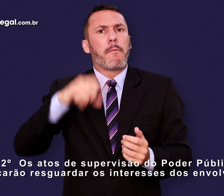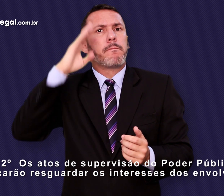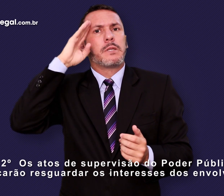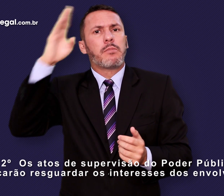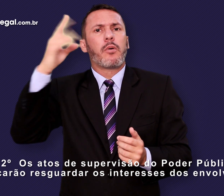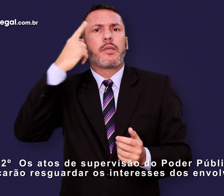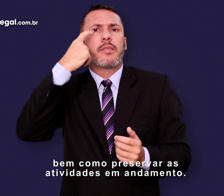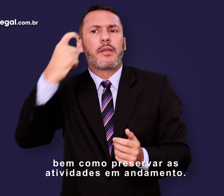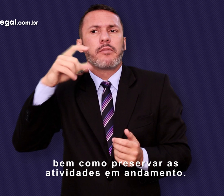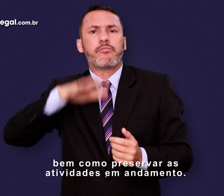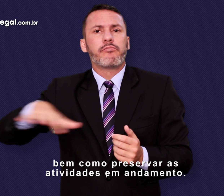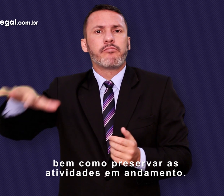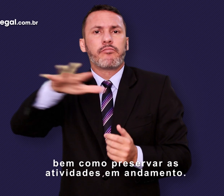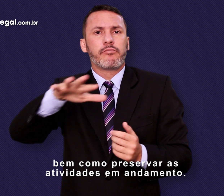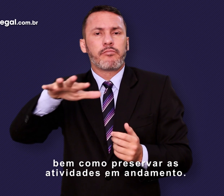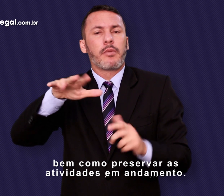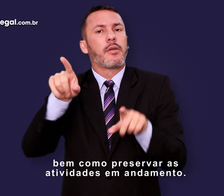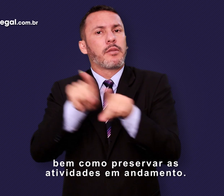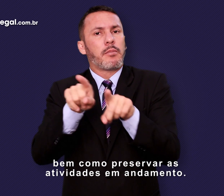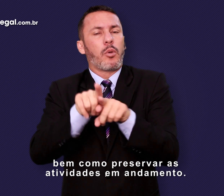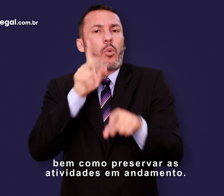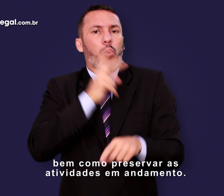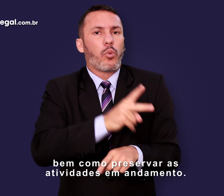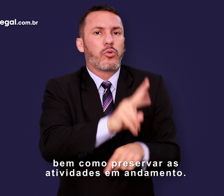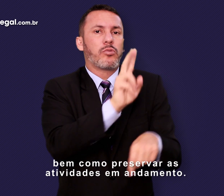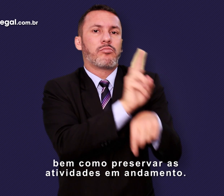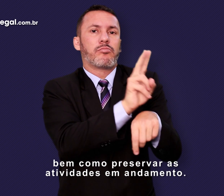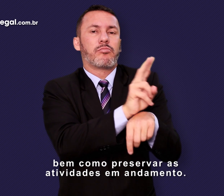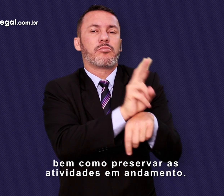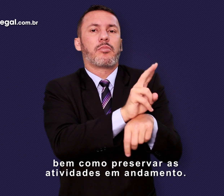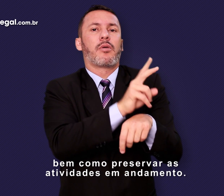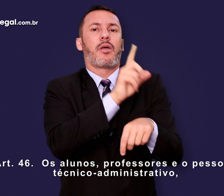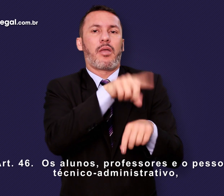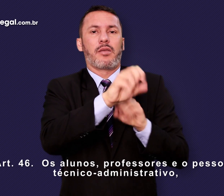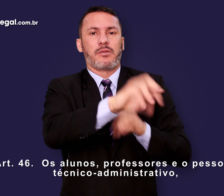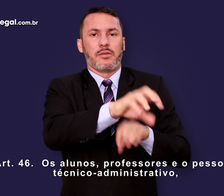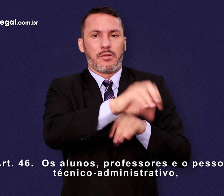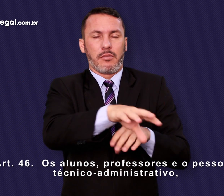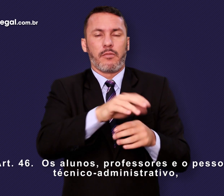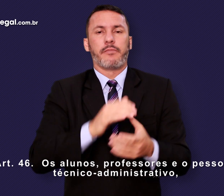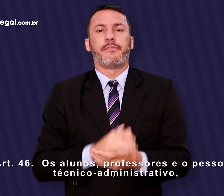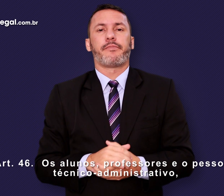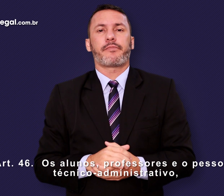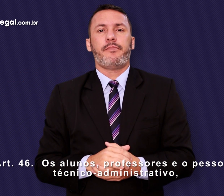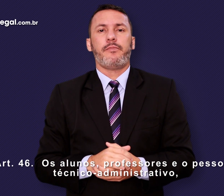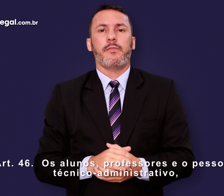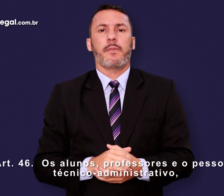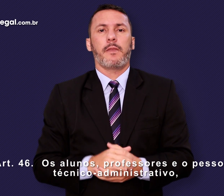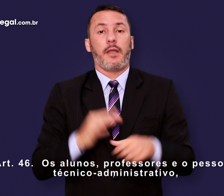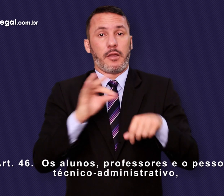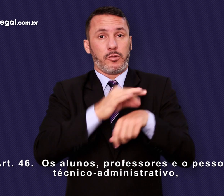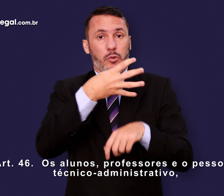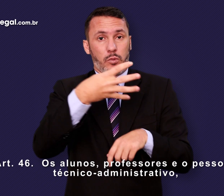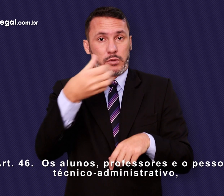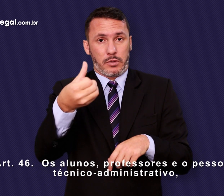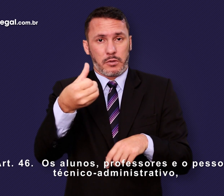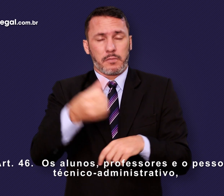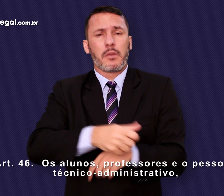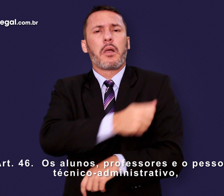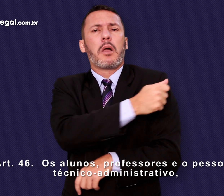dos envolvidos, bem como preservar as atividades em andamento. Artigo 46. Os alunos, professores e o pessoal